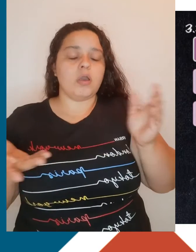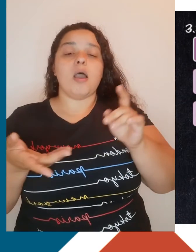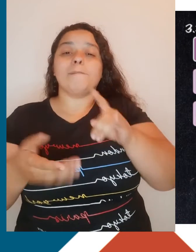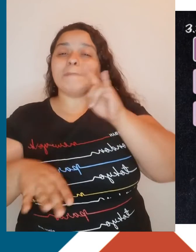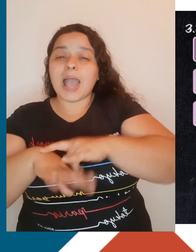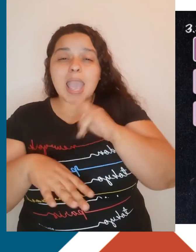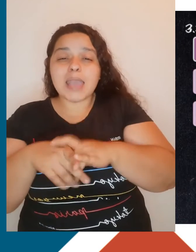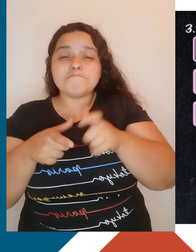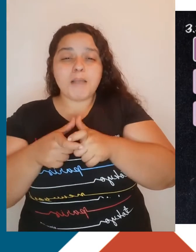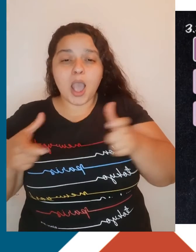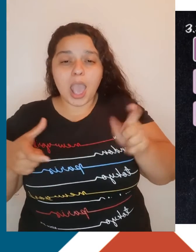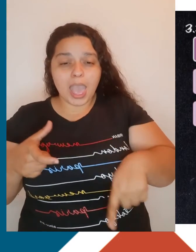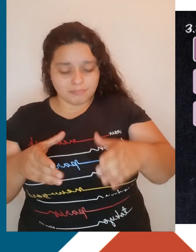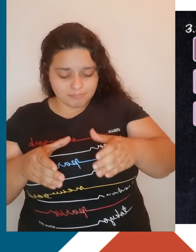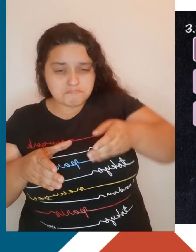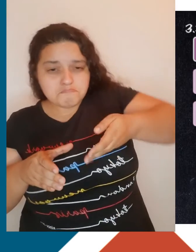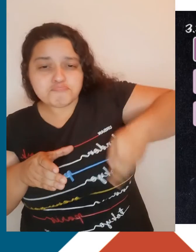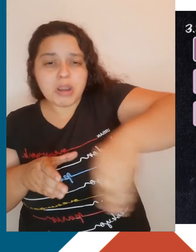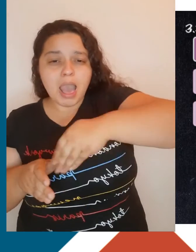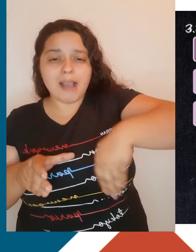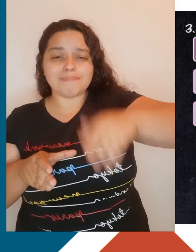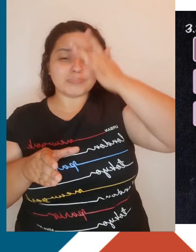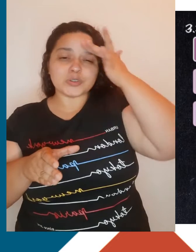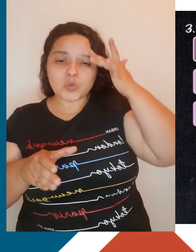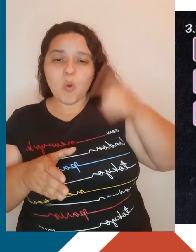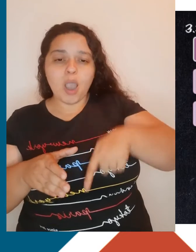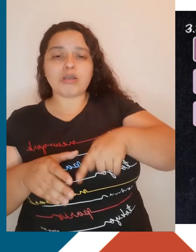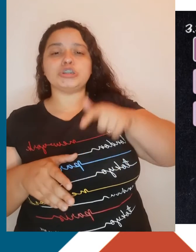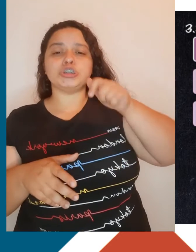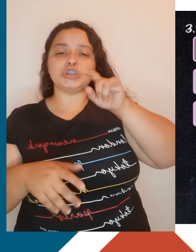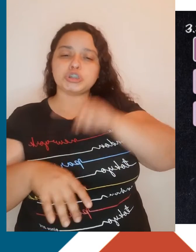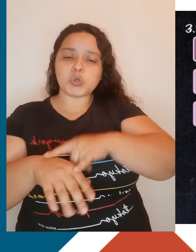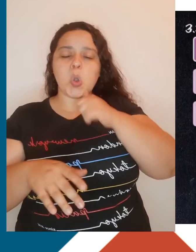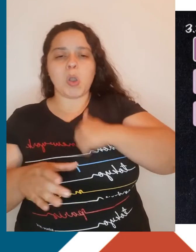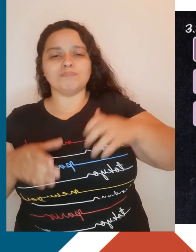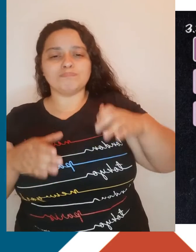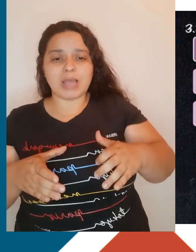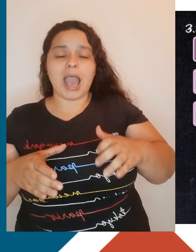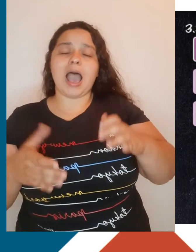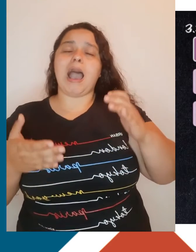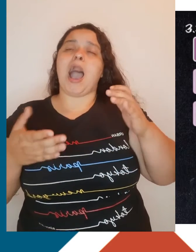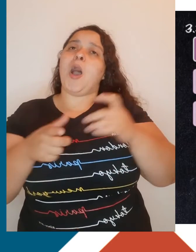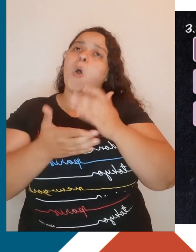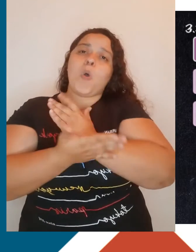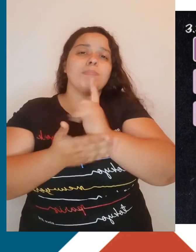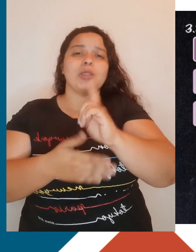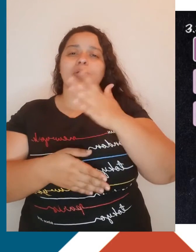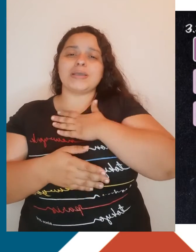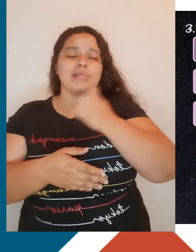chão, e por isso muitas pessoas preferiam usar as ruas. Essa situação gerou uma série de epidemias durante os